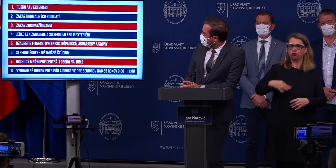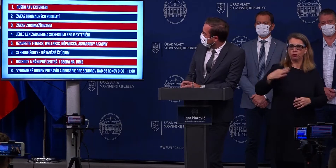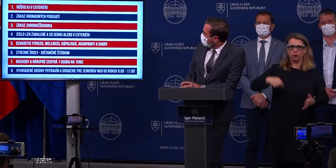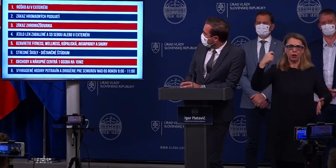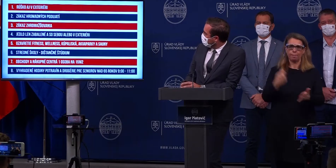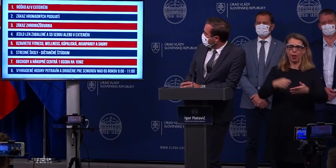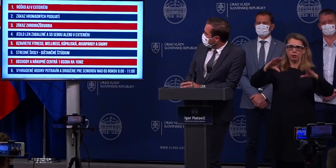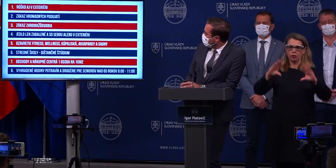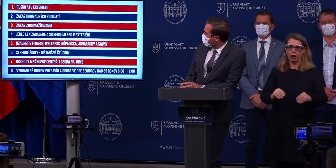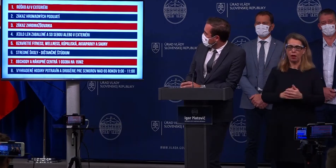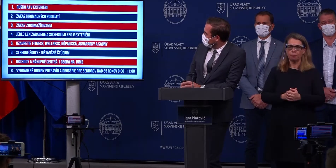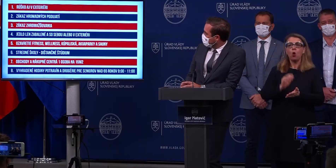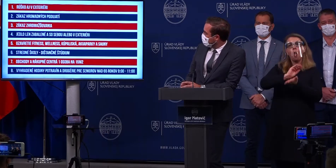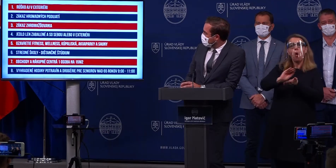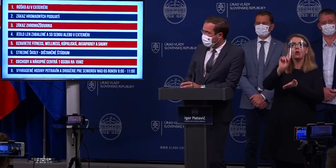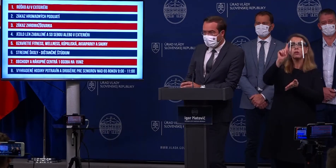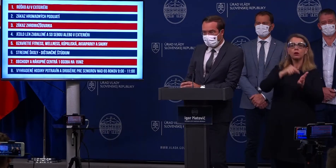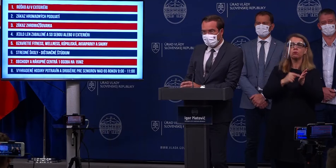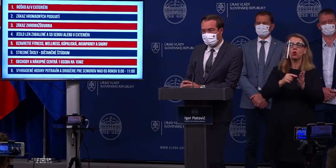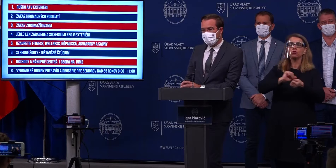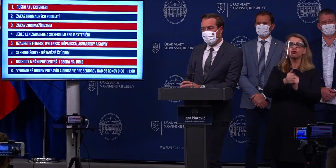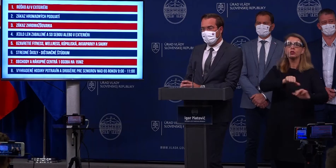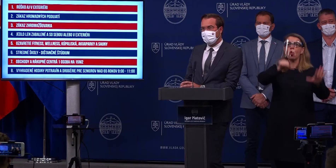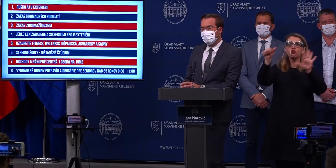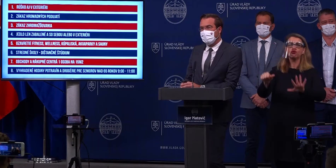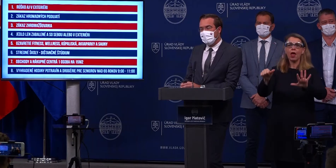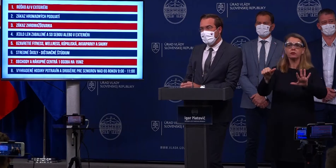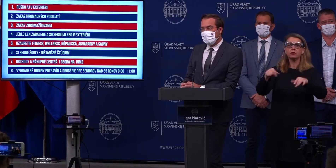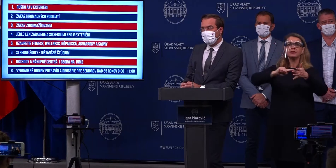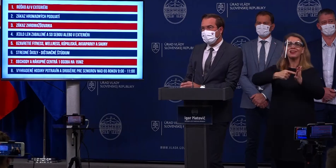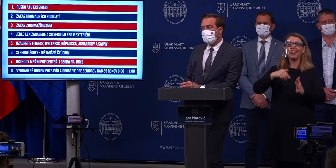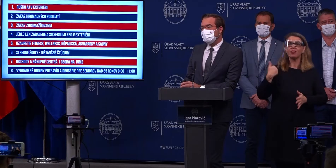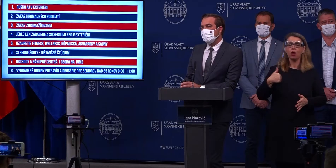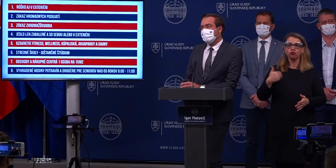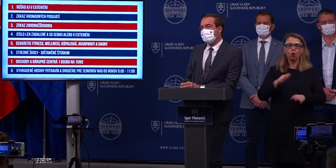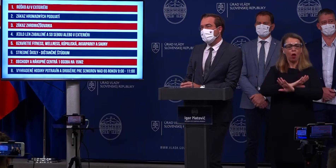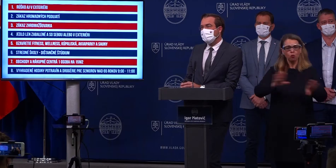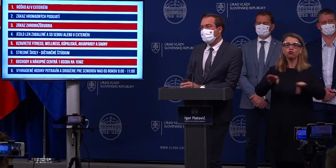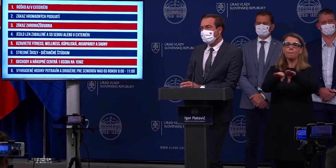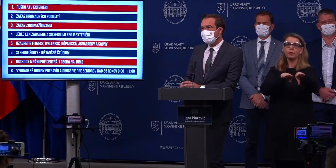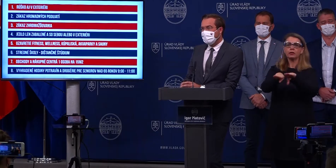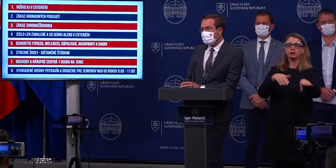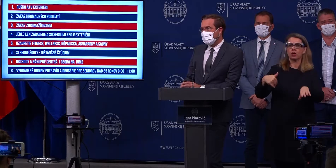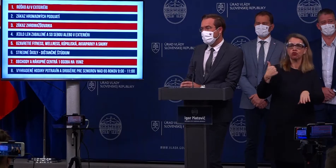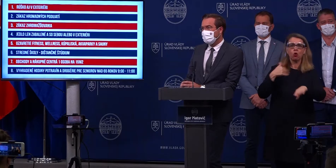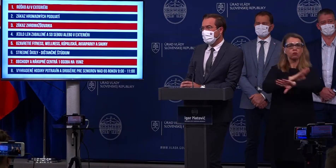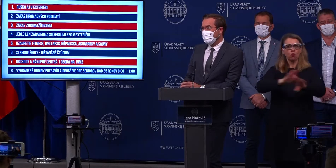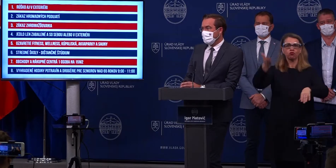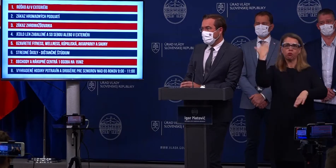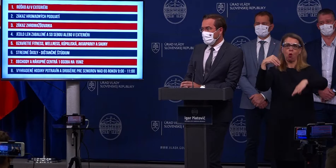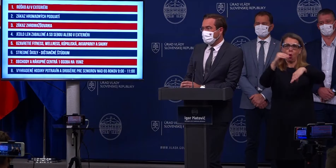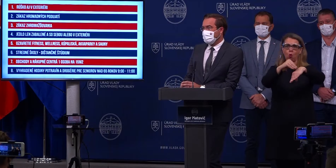bod číslo 6 stredné školy, ktoré už dnes pán minister školstva oznámil. Od zajtra